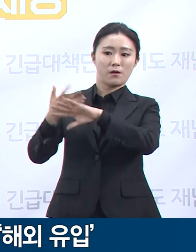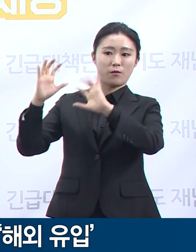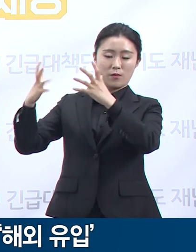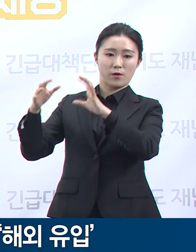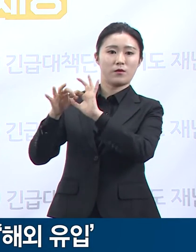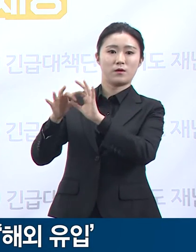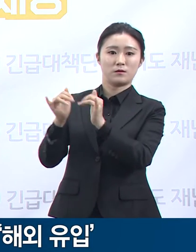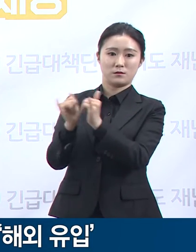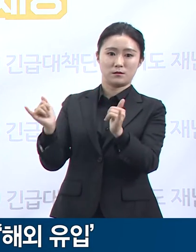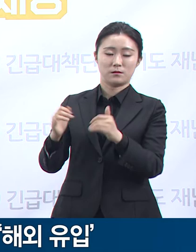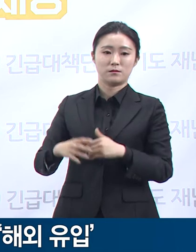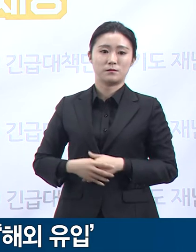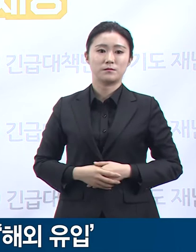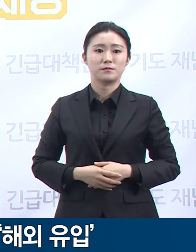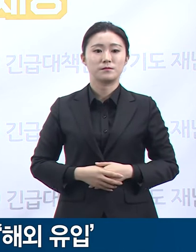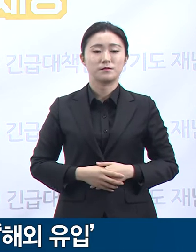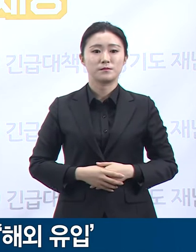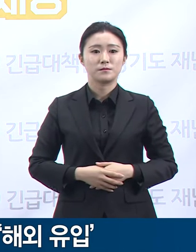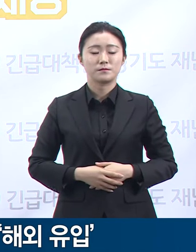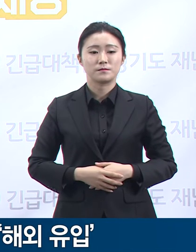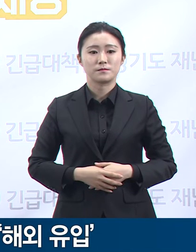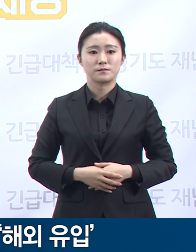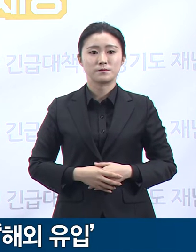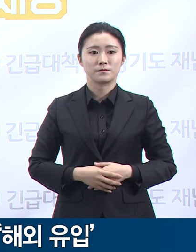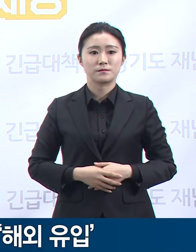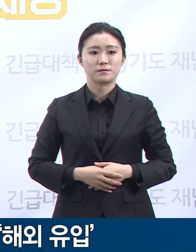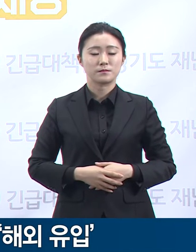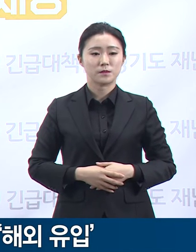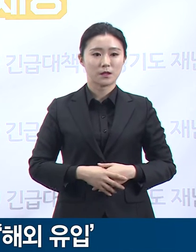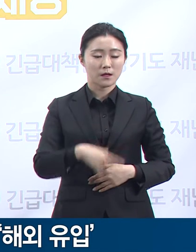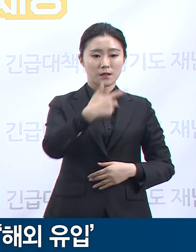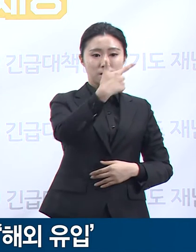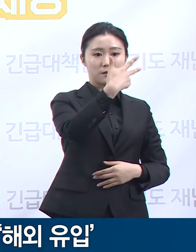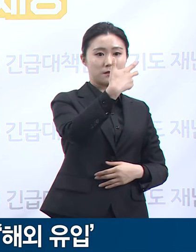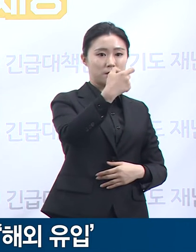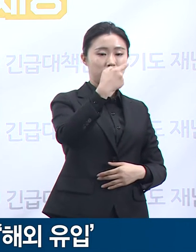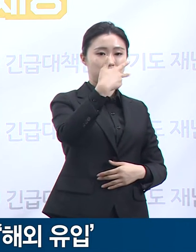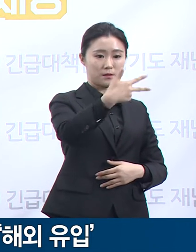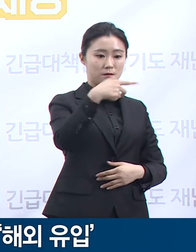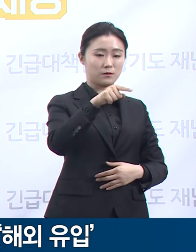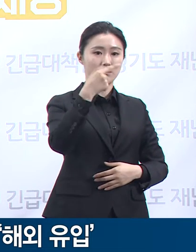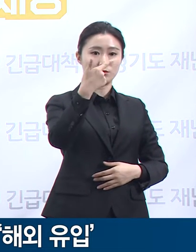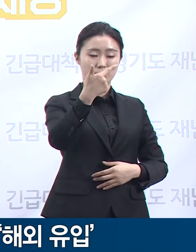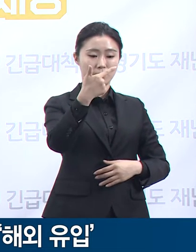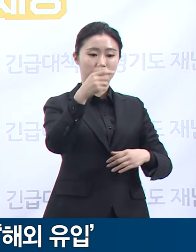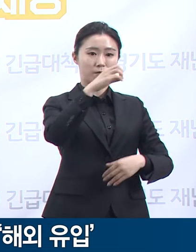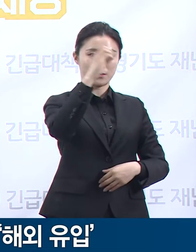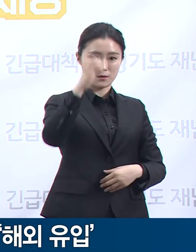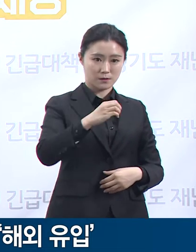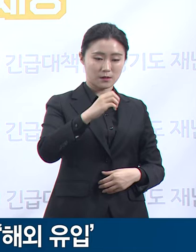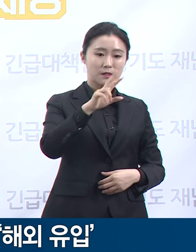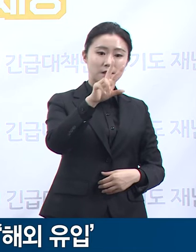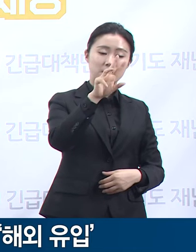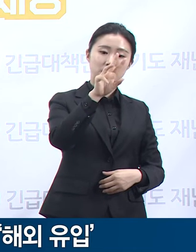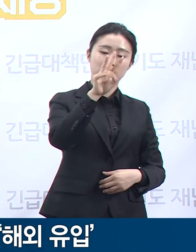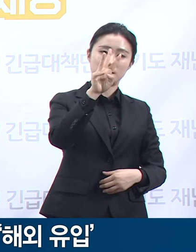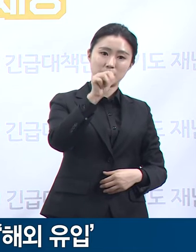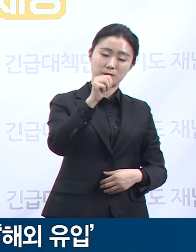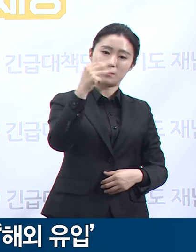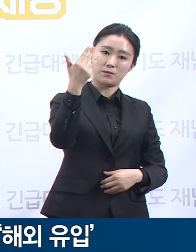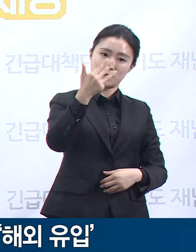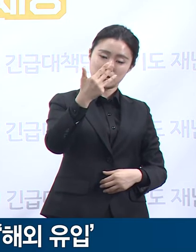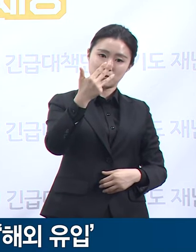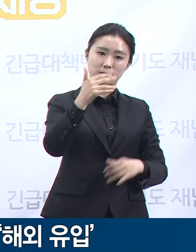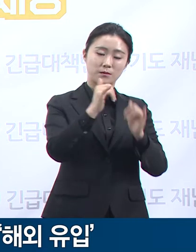,845명으로 이 중 77.6%인 38,702명에 대해